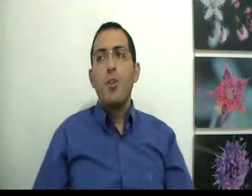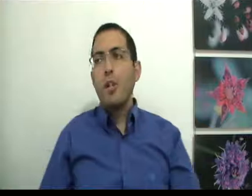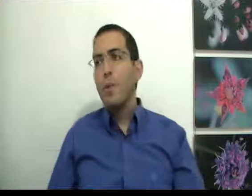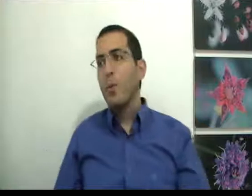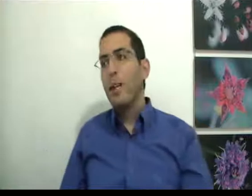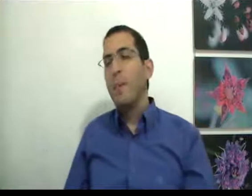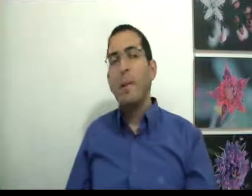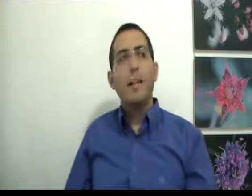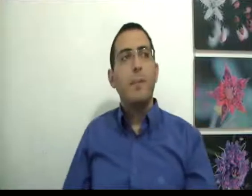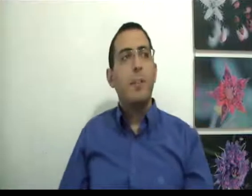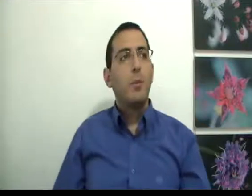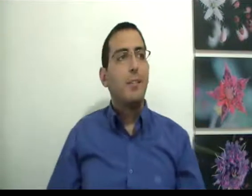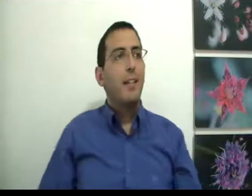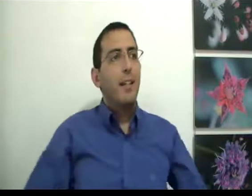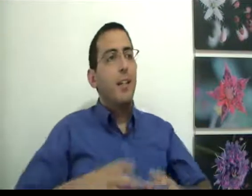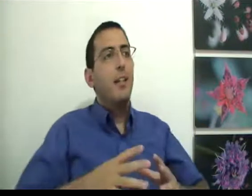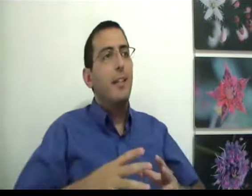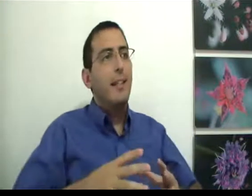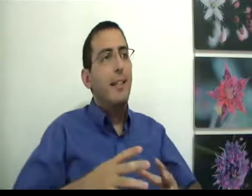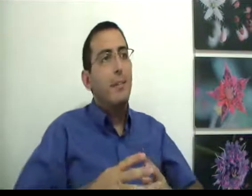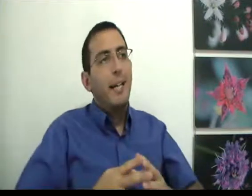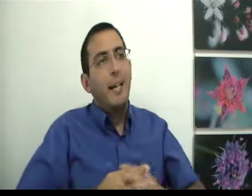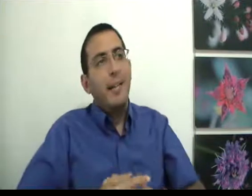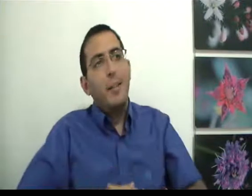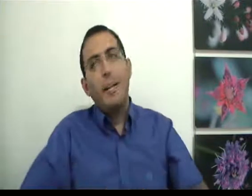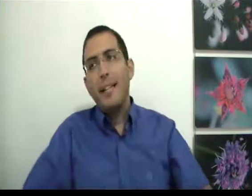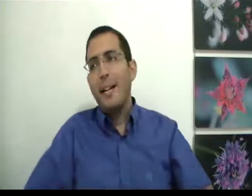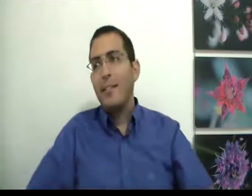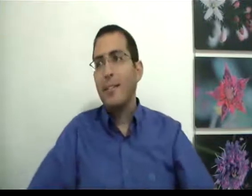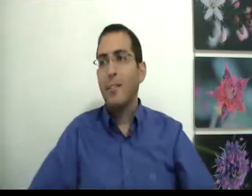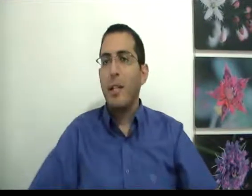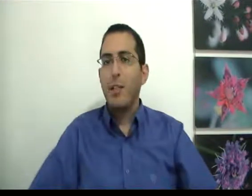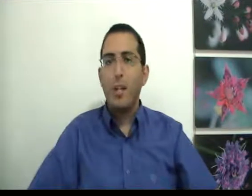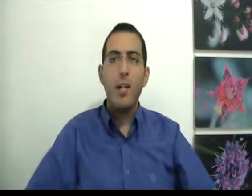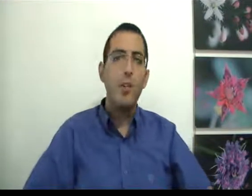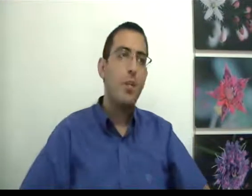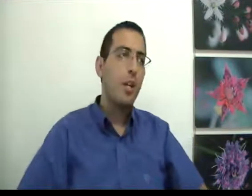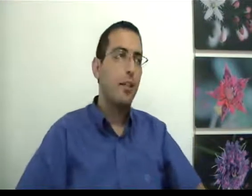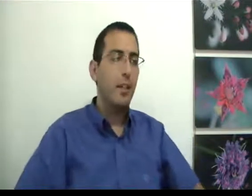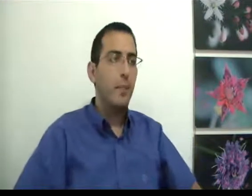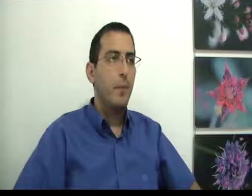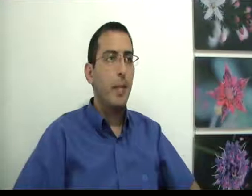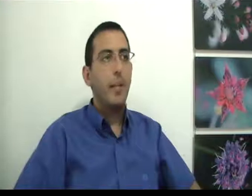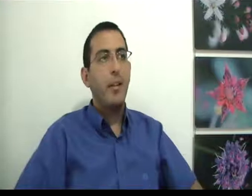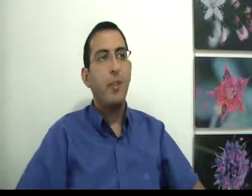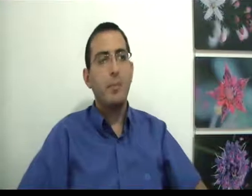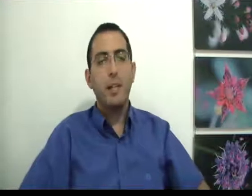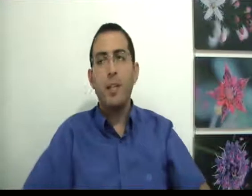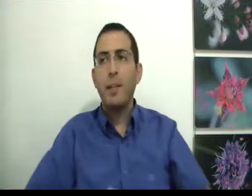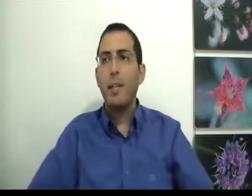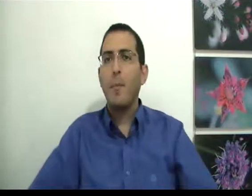שלום לכולם, הפעם אני רוצה לדבר על בעיית הזמן, השאלה שנשענתי לגבי דען של הזמן בננם